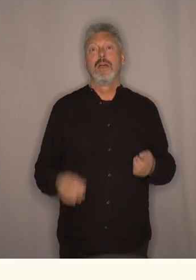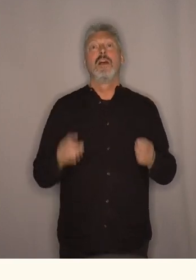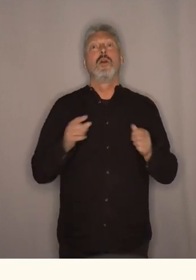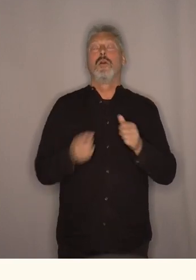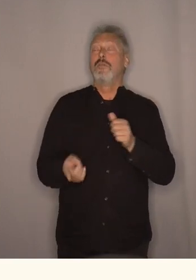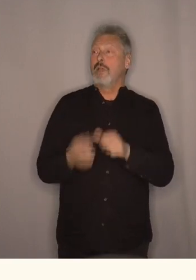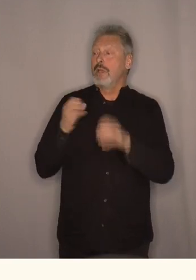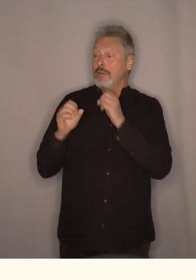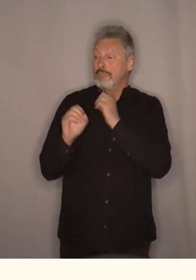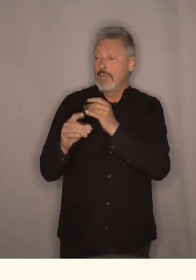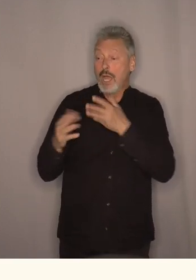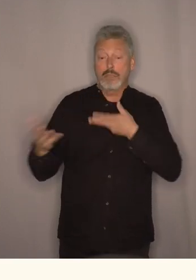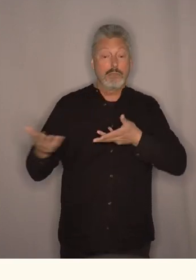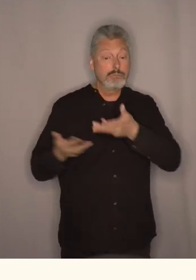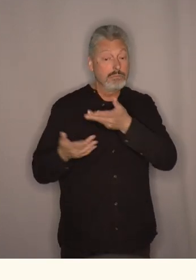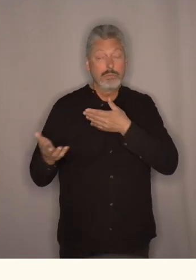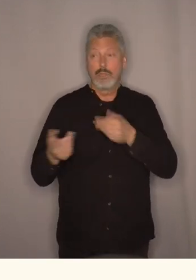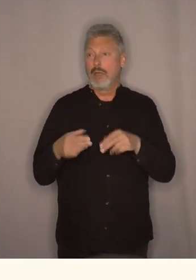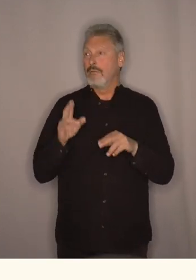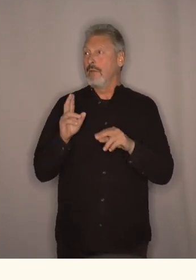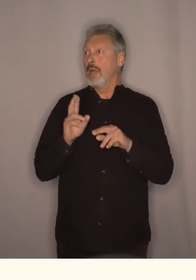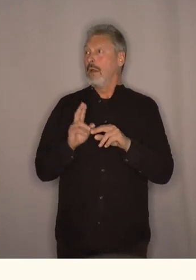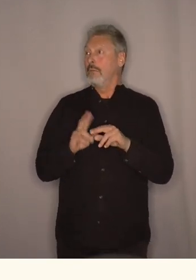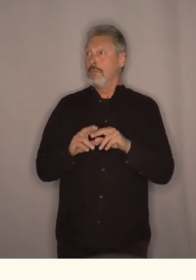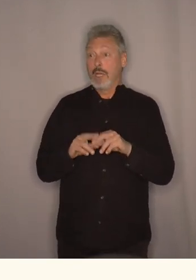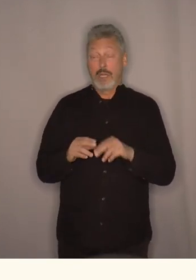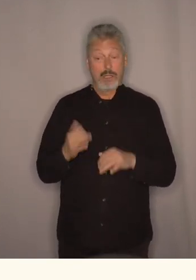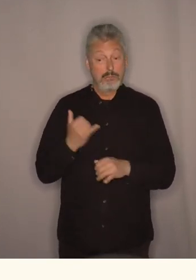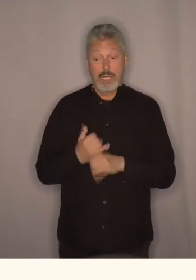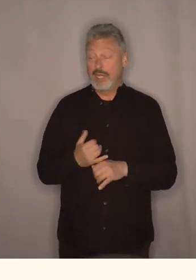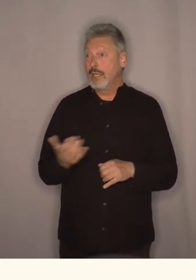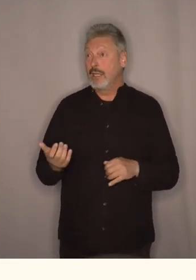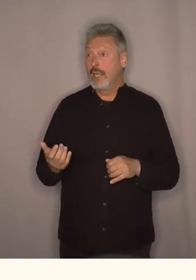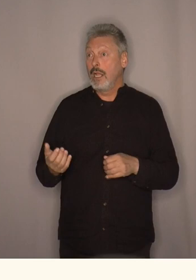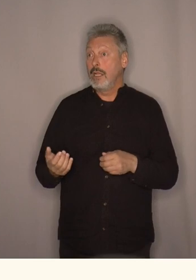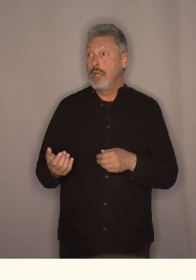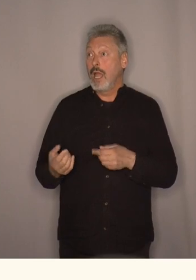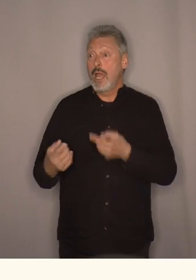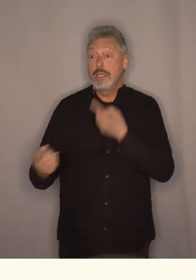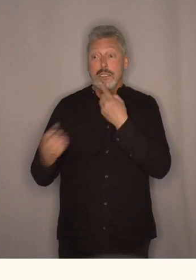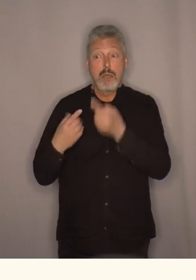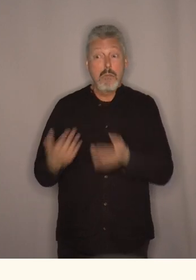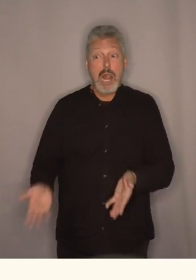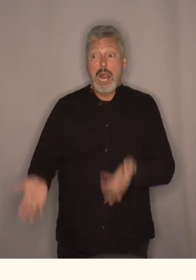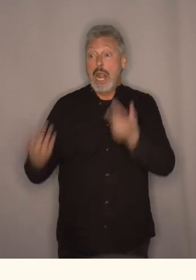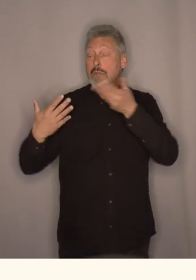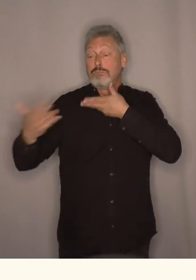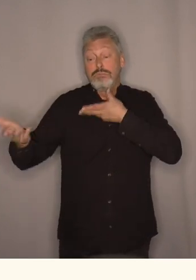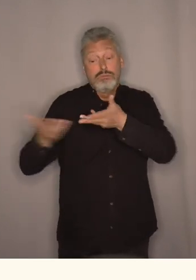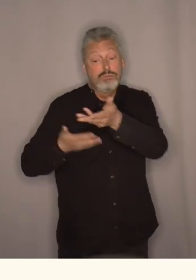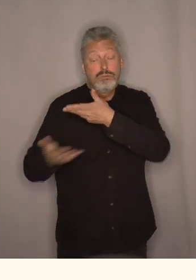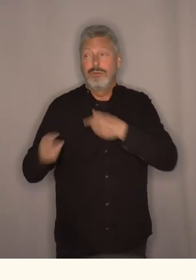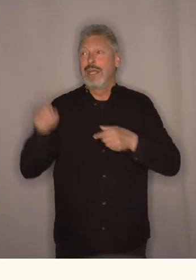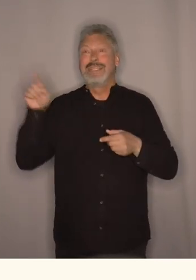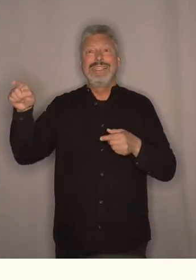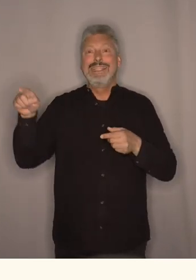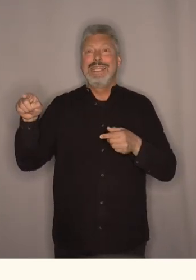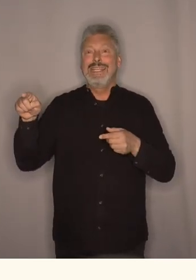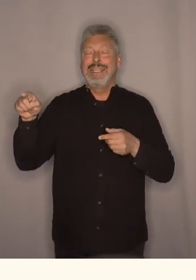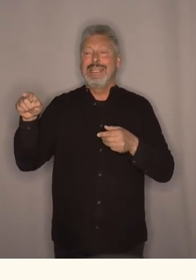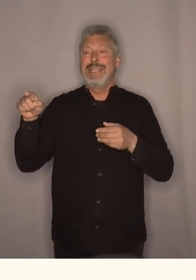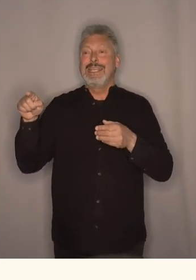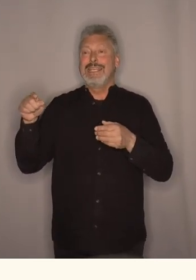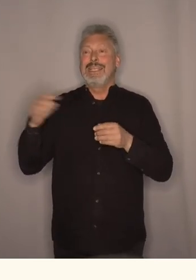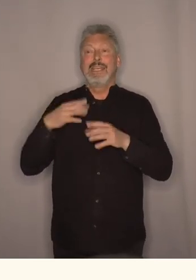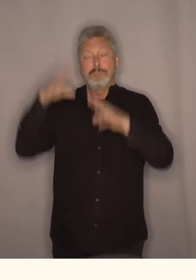Vi begynner jo da å snakke. Og merkelig nok så går jo denne samtalen ganske lett. De snakker om engelsk fotball, og det